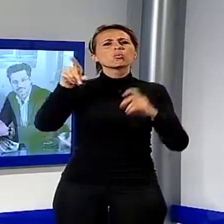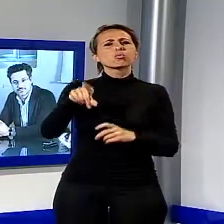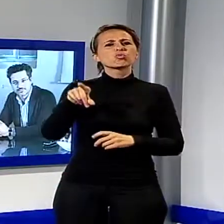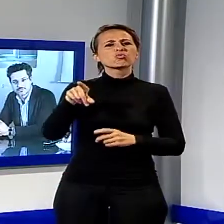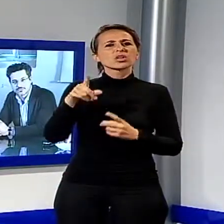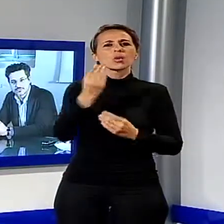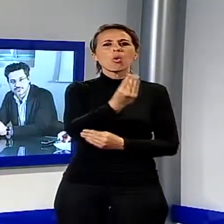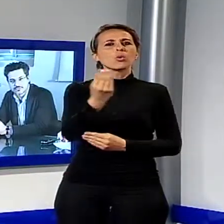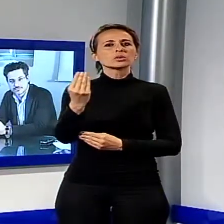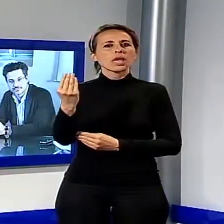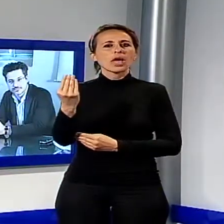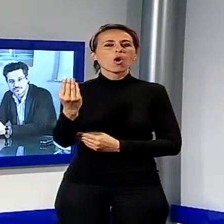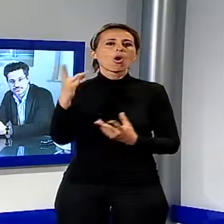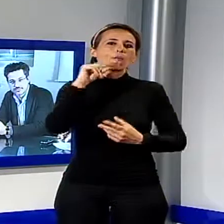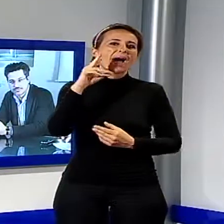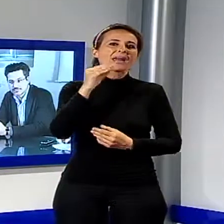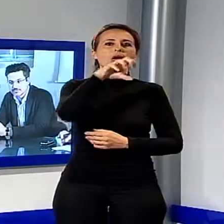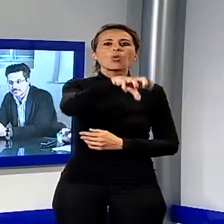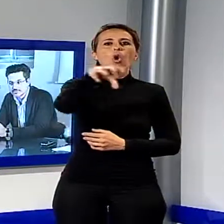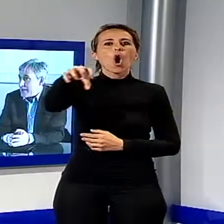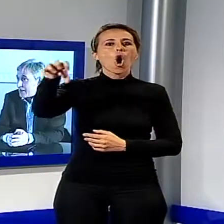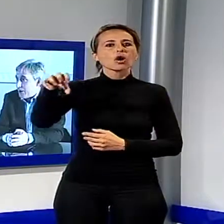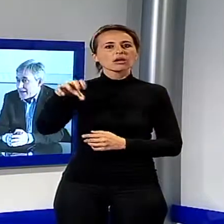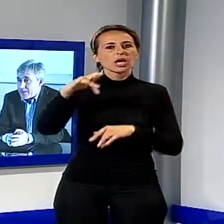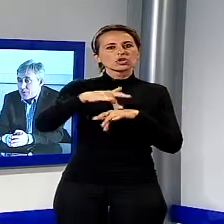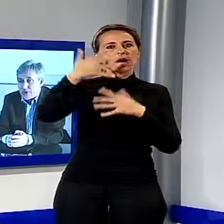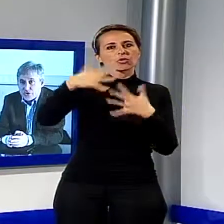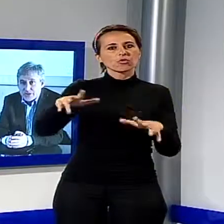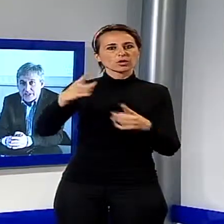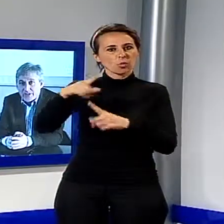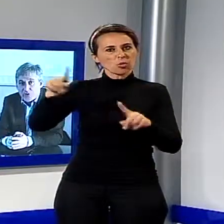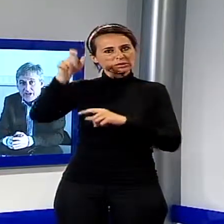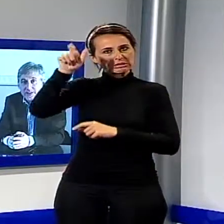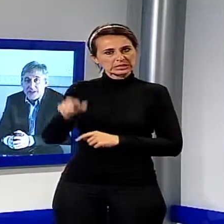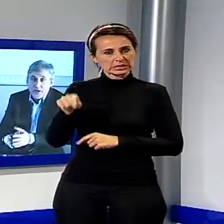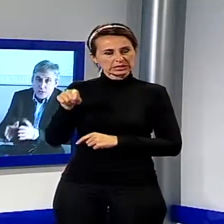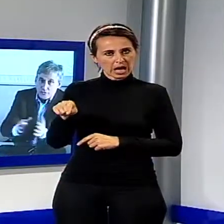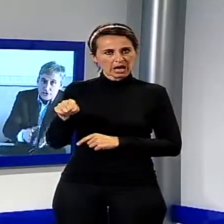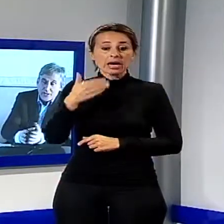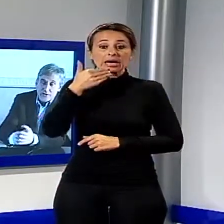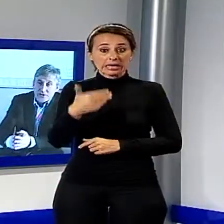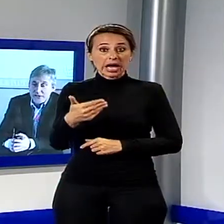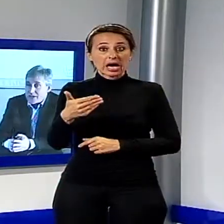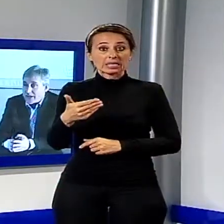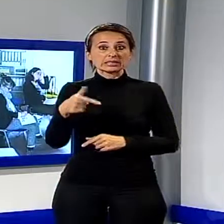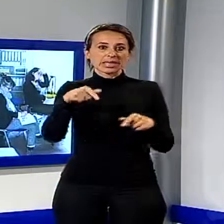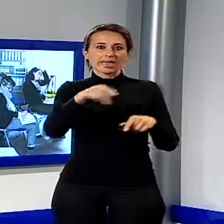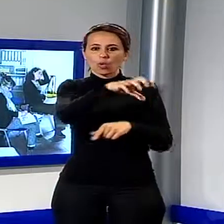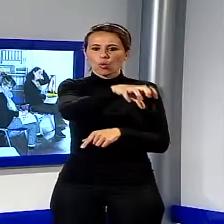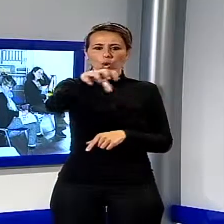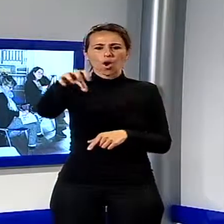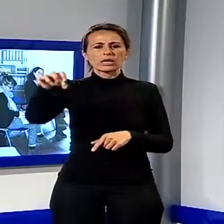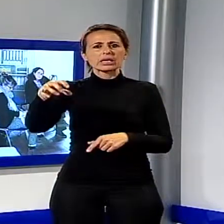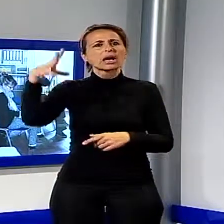un complesso museale articolato che riunisce luoghi di interesse pucciniano per offrire a tutti la possibilità di conoscere diversi